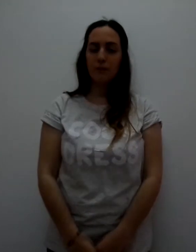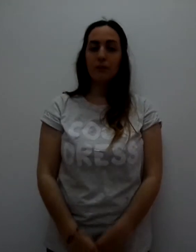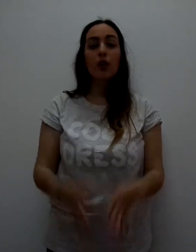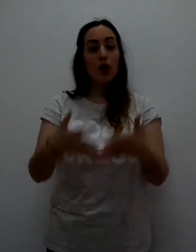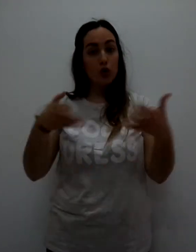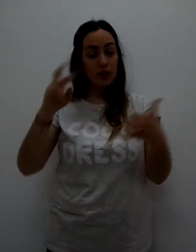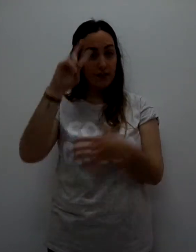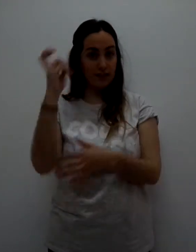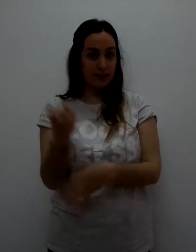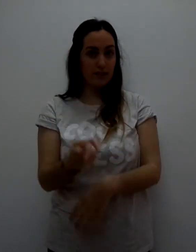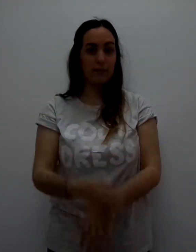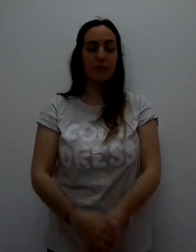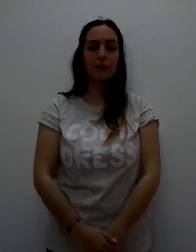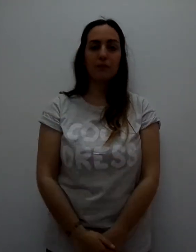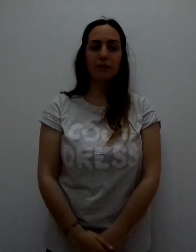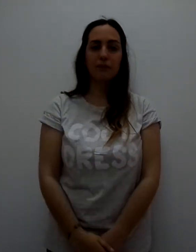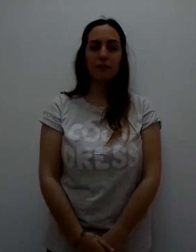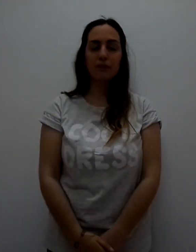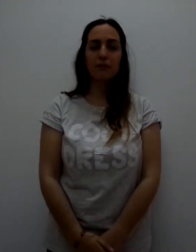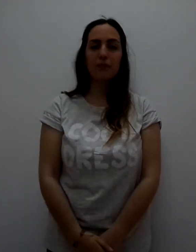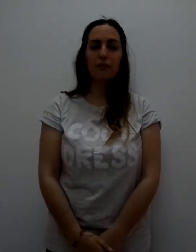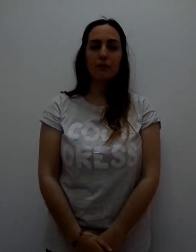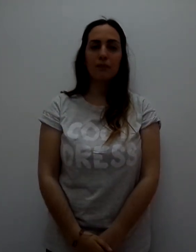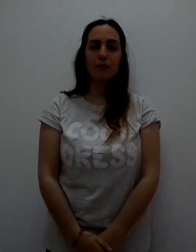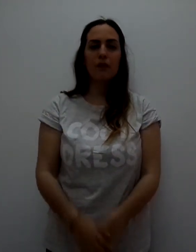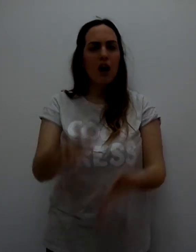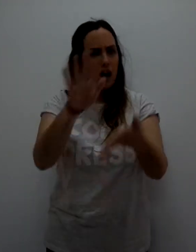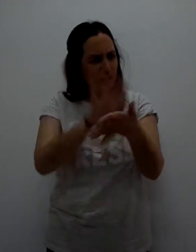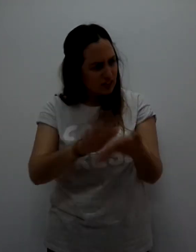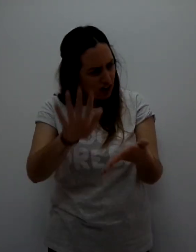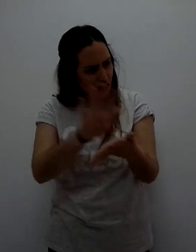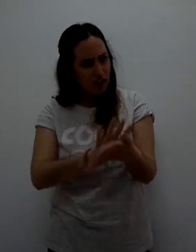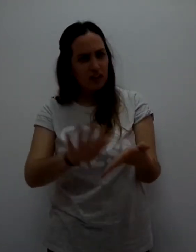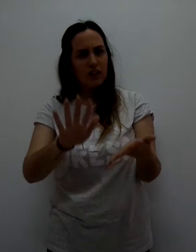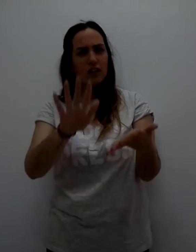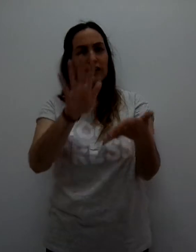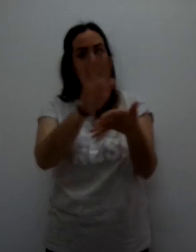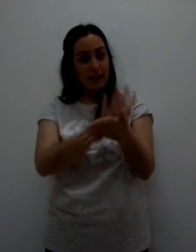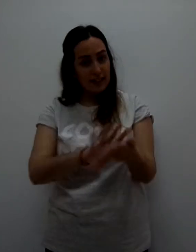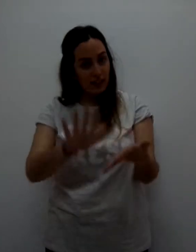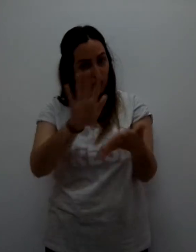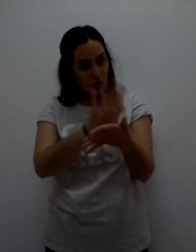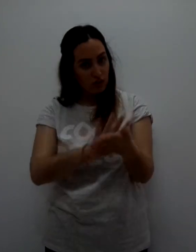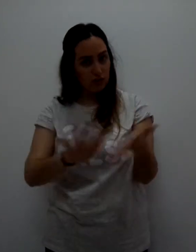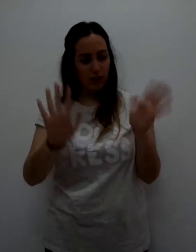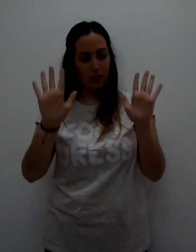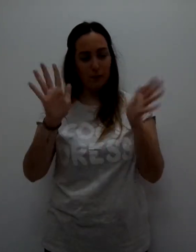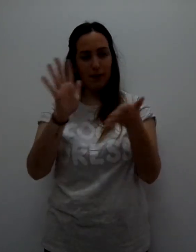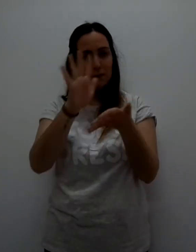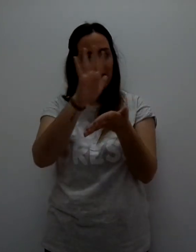Otra frase. Cálmense. Cálmense. Tranquila. Las dos palmas.